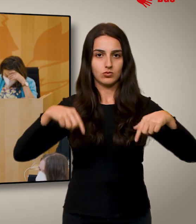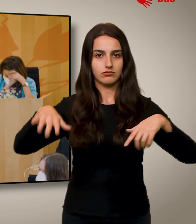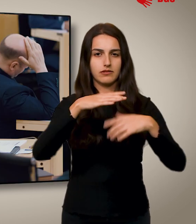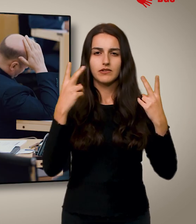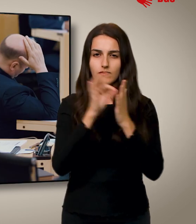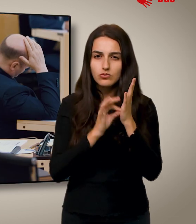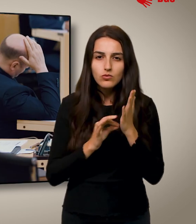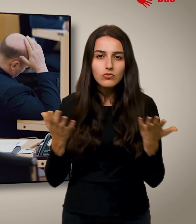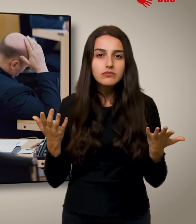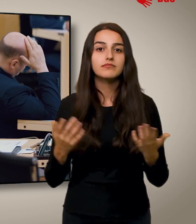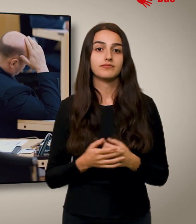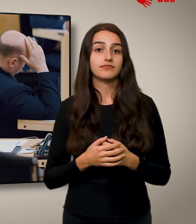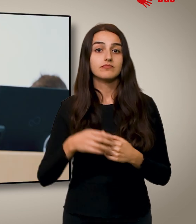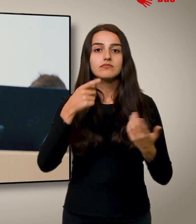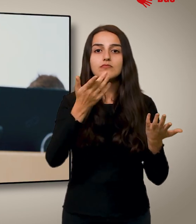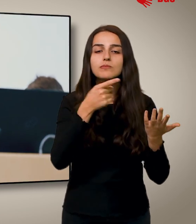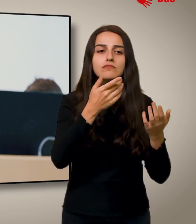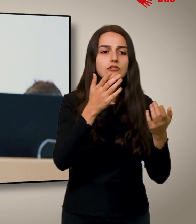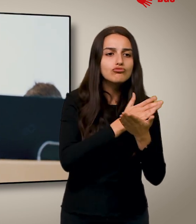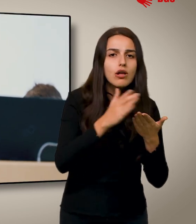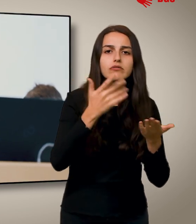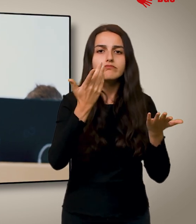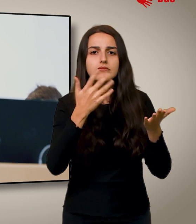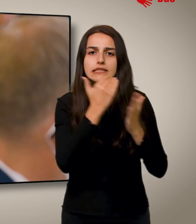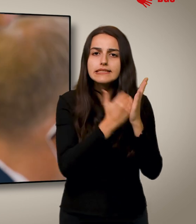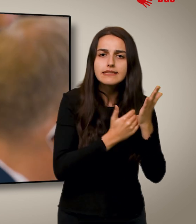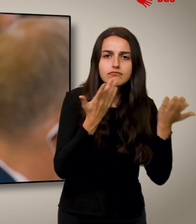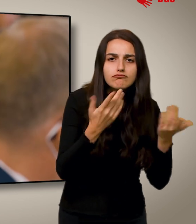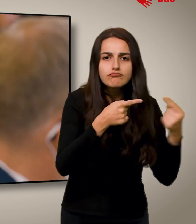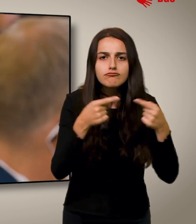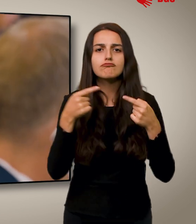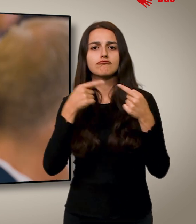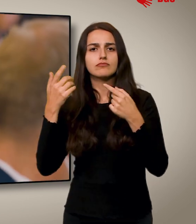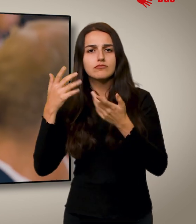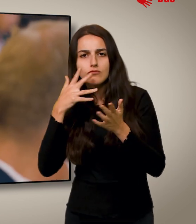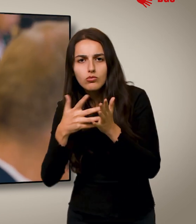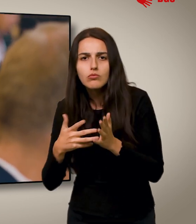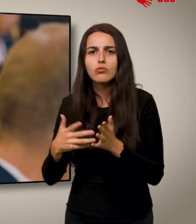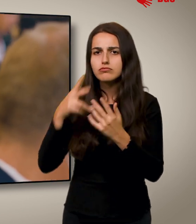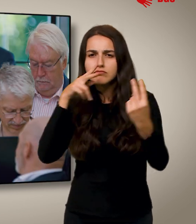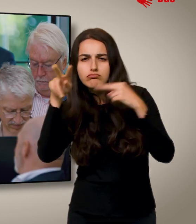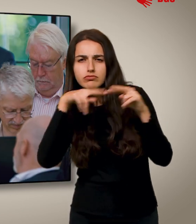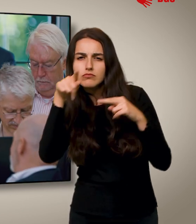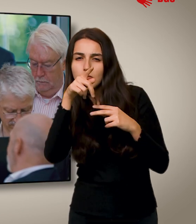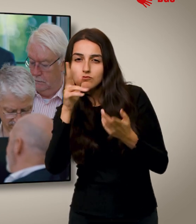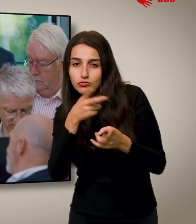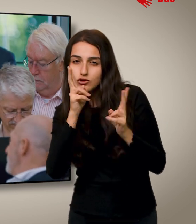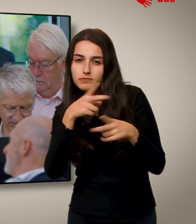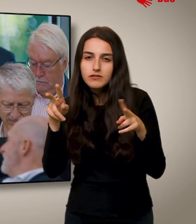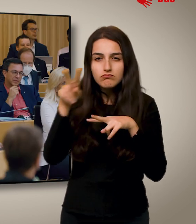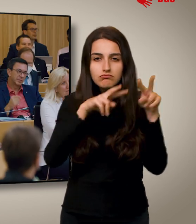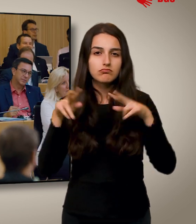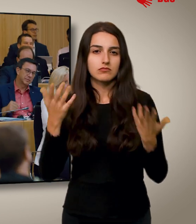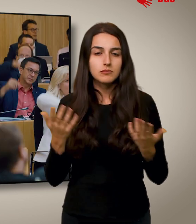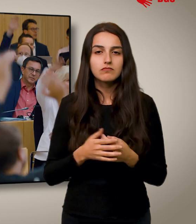Parlamentsfunktionen aus. Sie beschließen Gesetze, diskutieren über aktuelle Themen und kontrollieren durch ihre Arbeit das Handeln der Regierung.